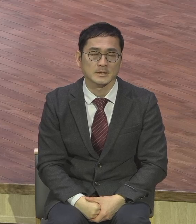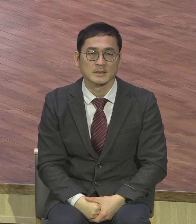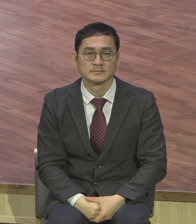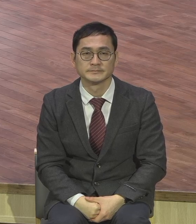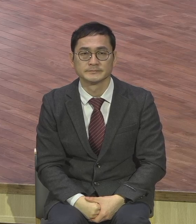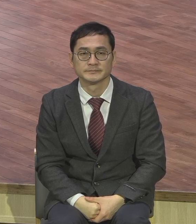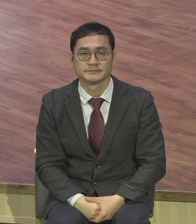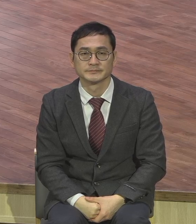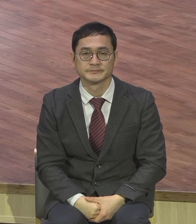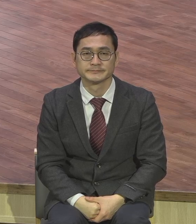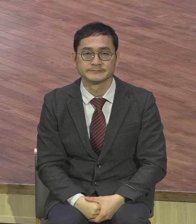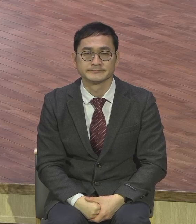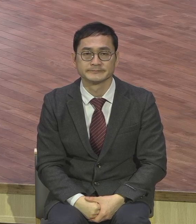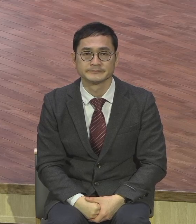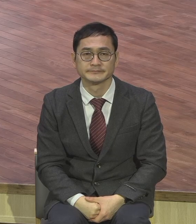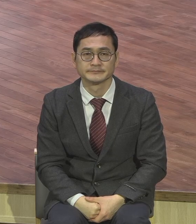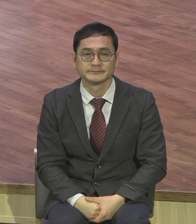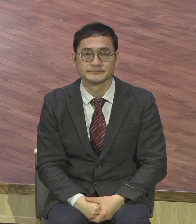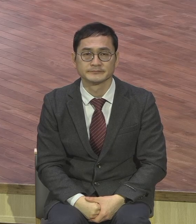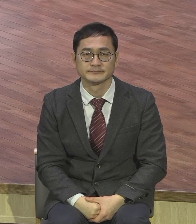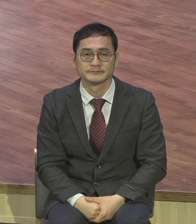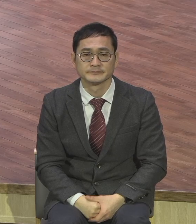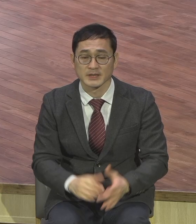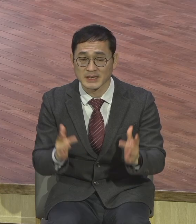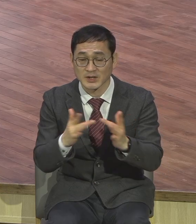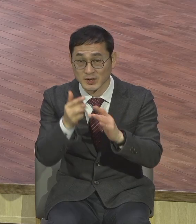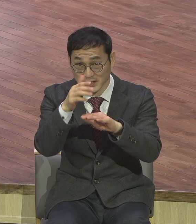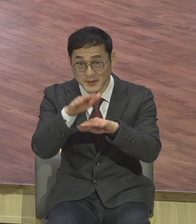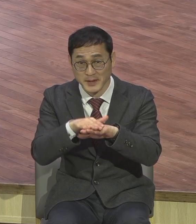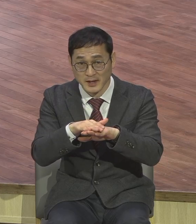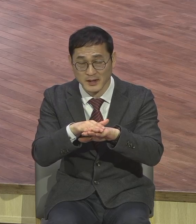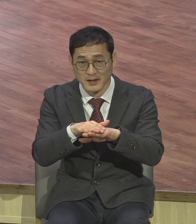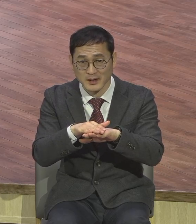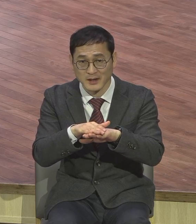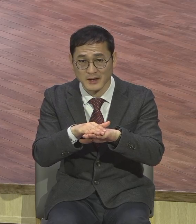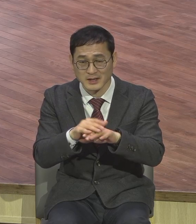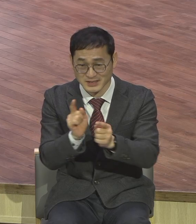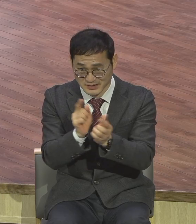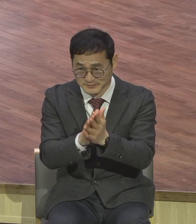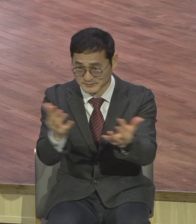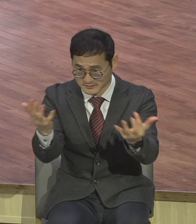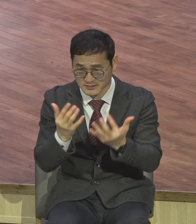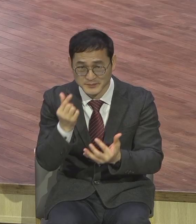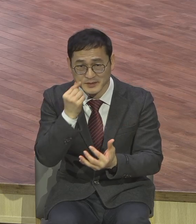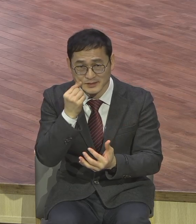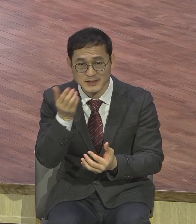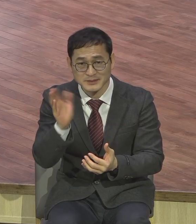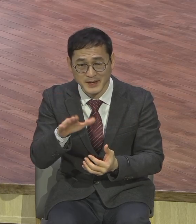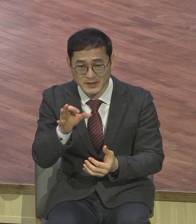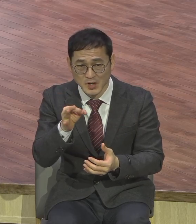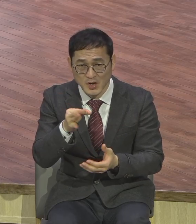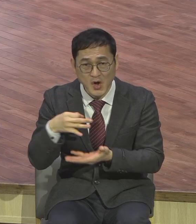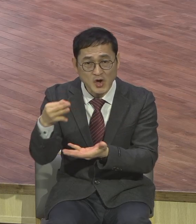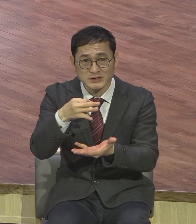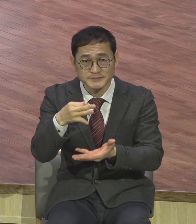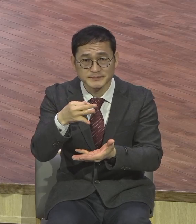함께 모이지 못함에도 불구하고 헌금에 그렇게 큰 차이가 없다라는 것입니다